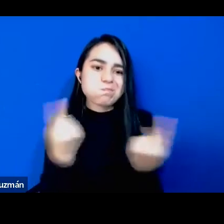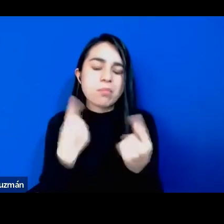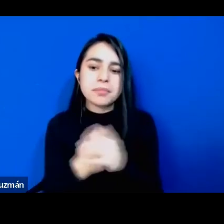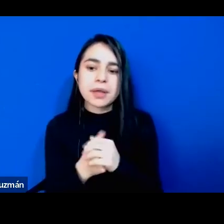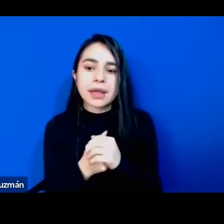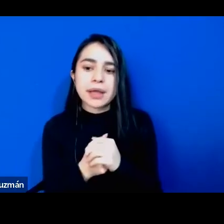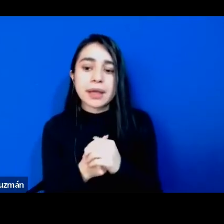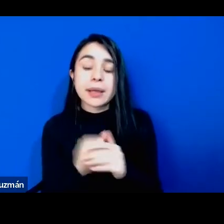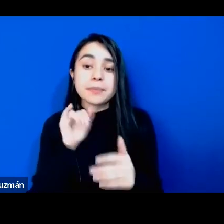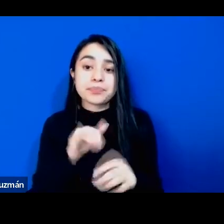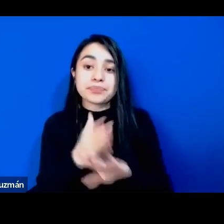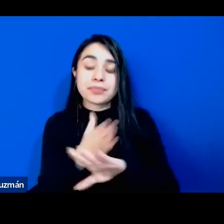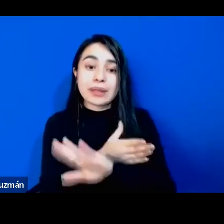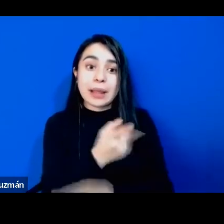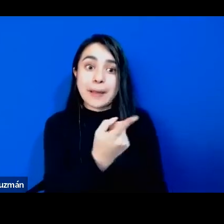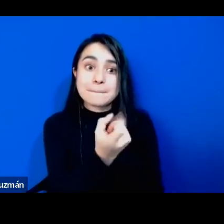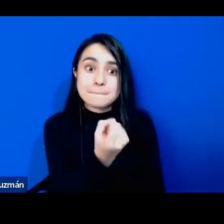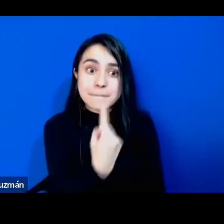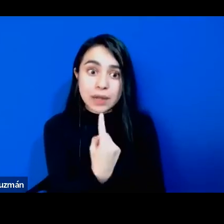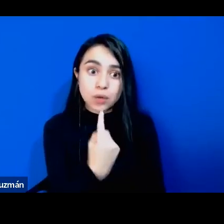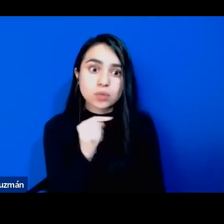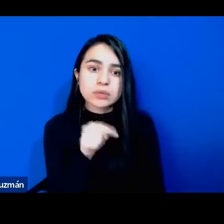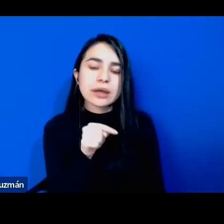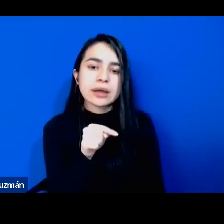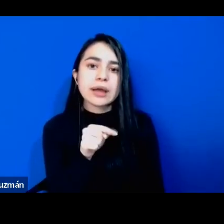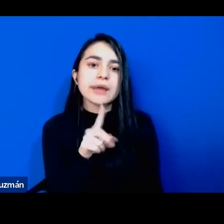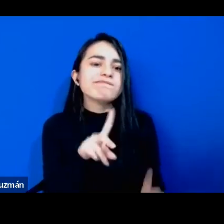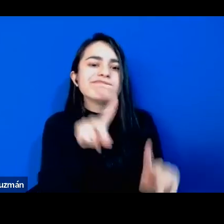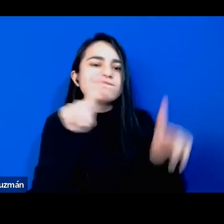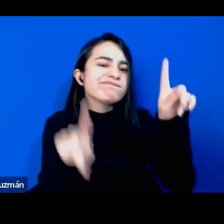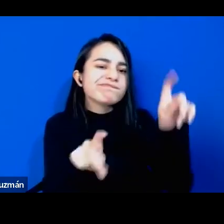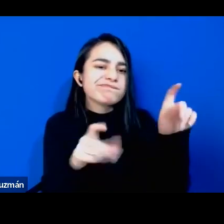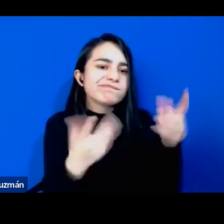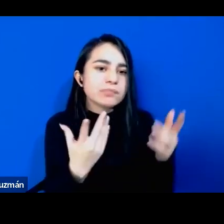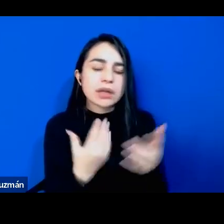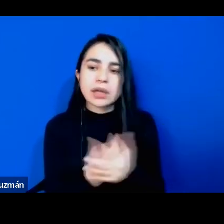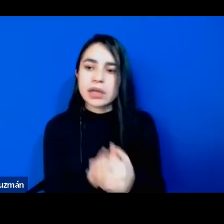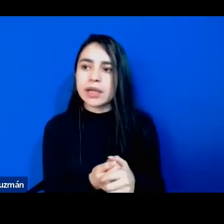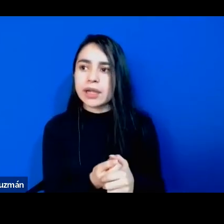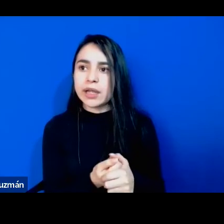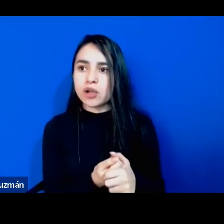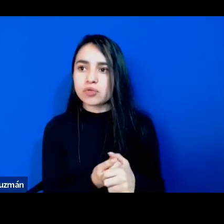Y la pregunta que nos lleva a todo esto es que, ¿qué es lo que podemos hacer?